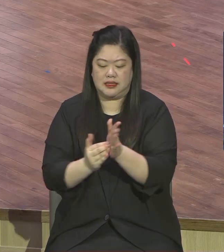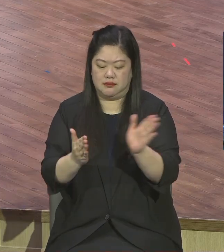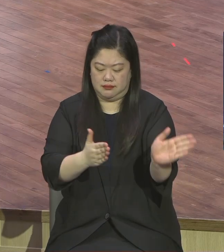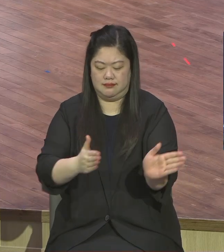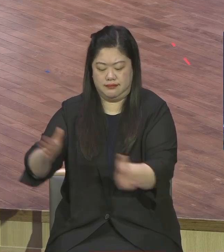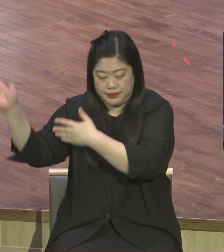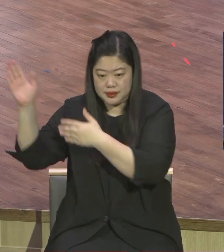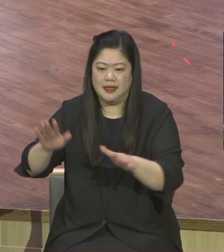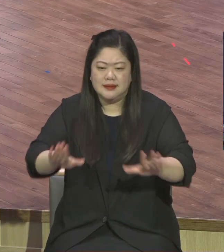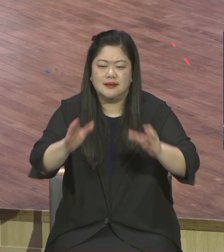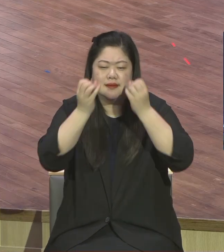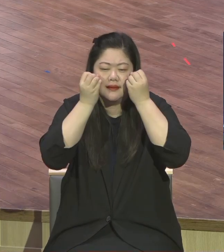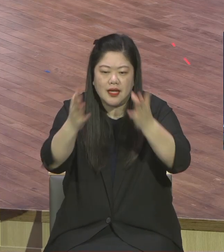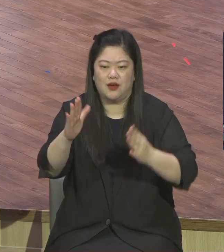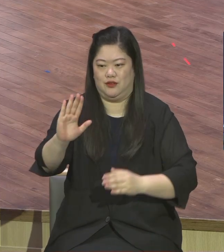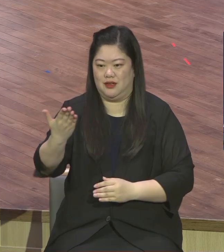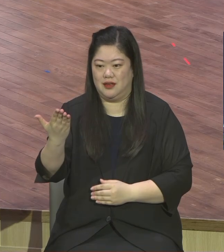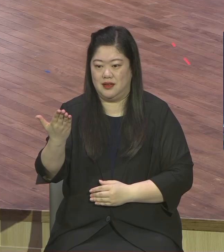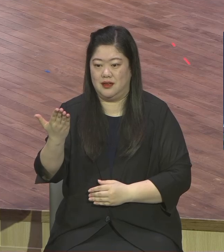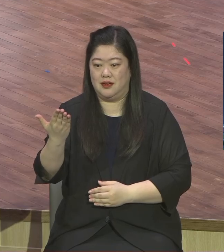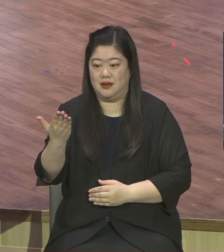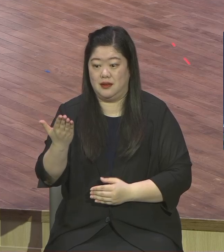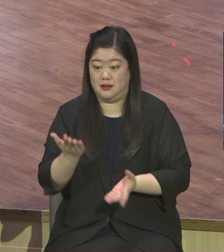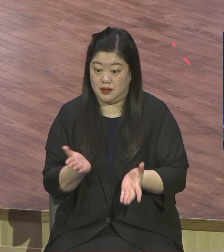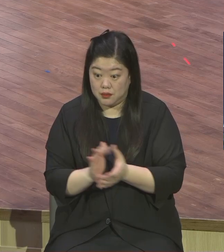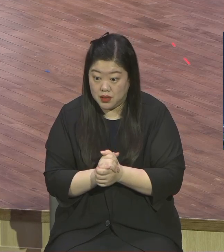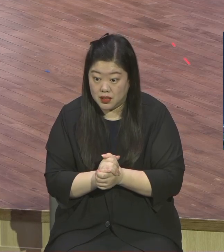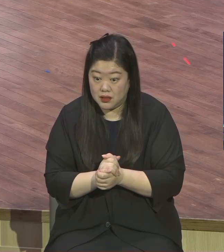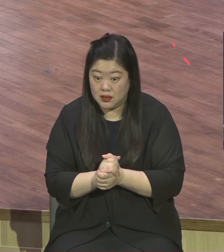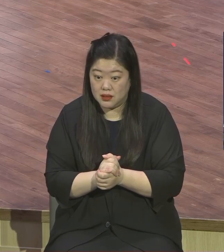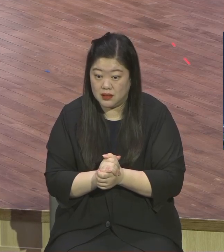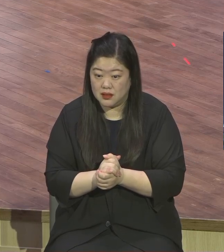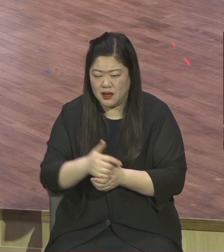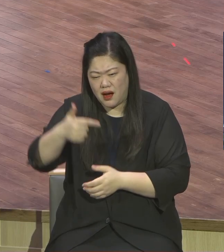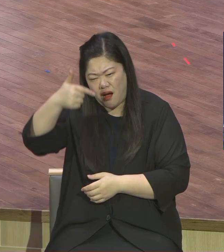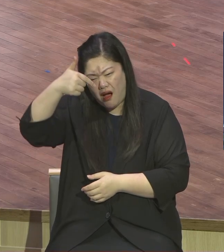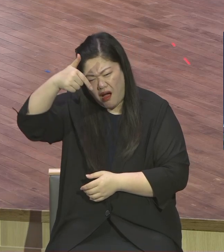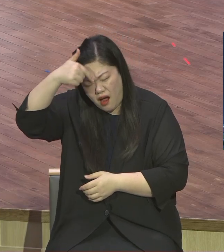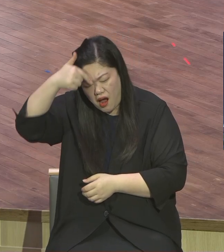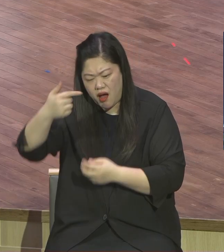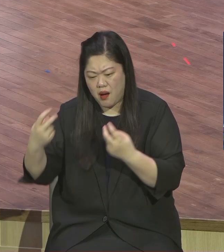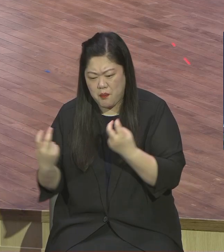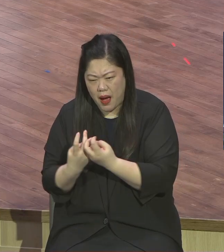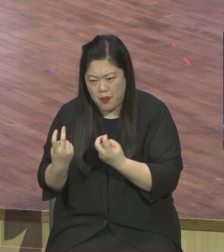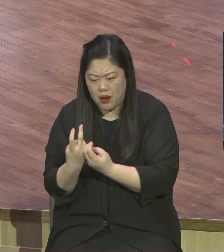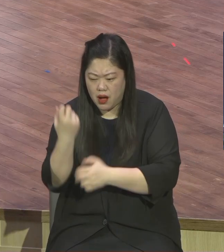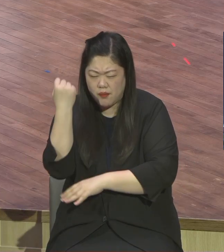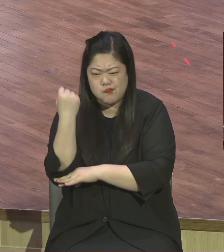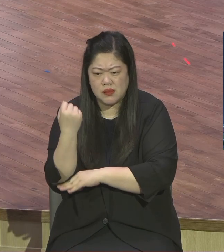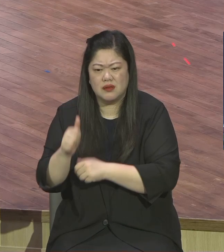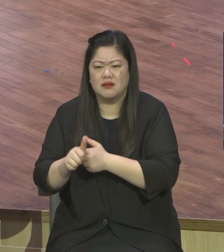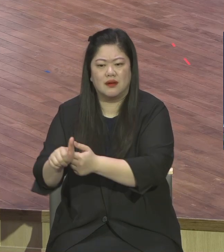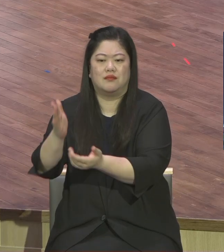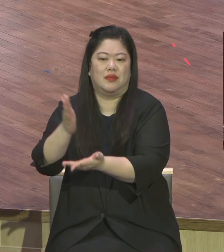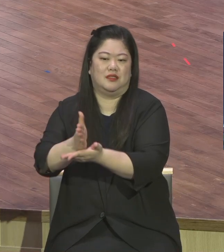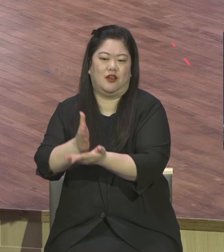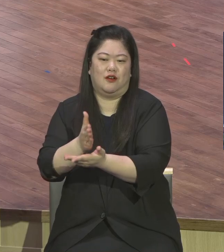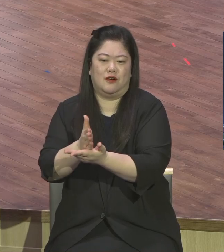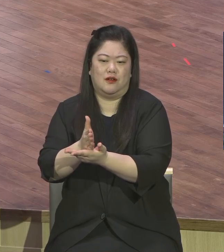영접하는 순간에 새것 되었어 여러분이 이제 새로운 피조물되었어 새롭게 피조물로 태어났기 때문에